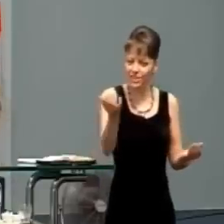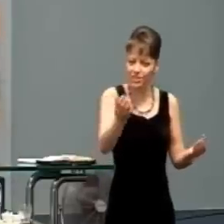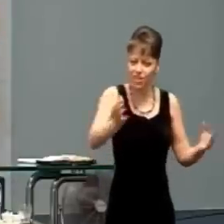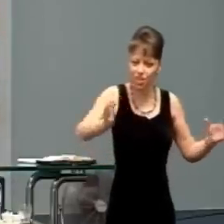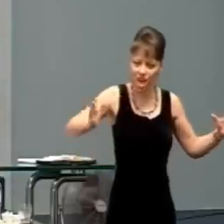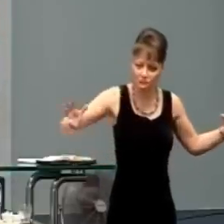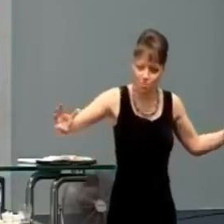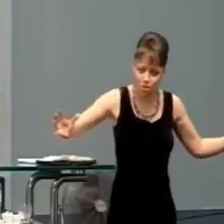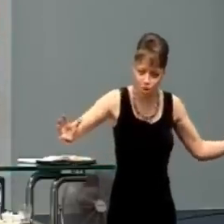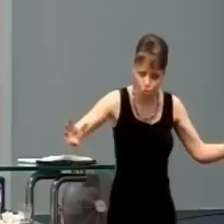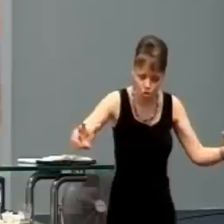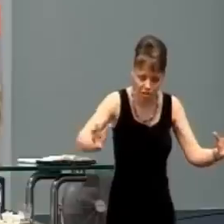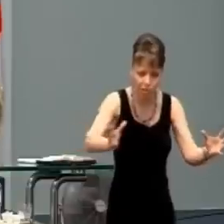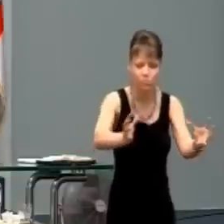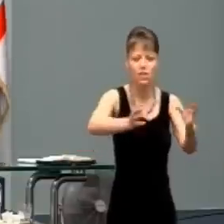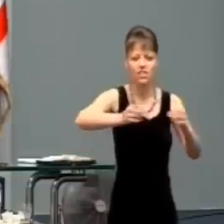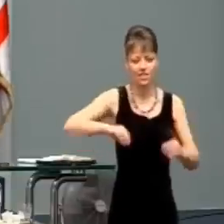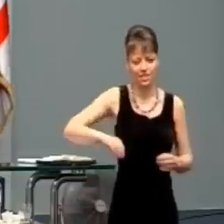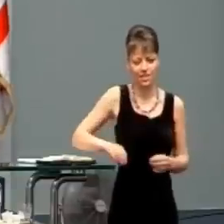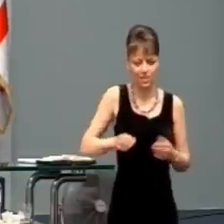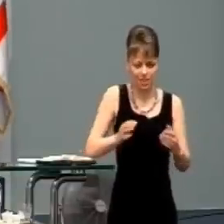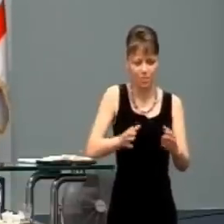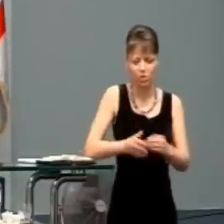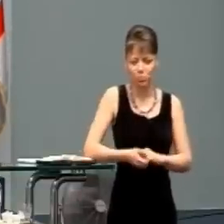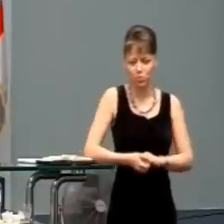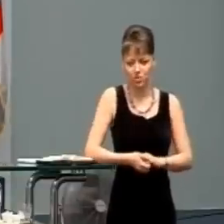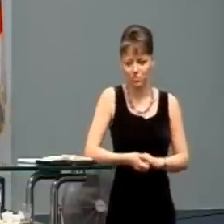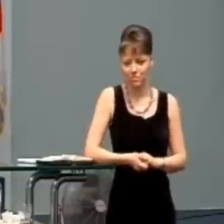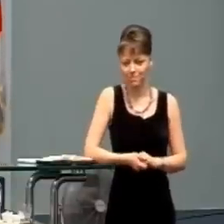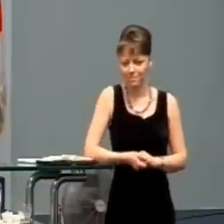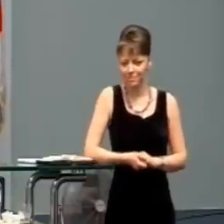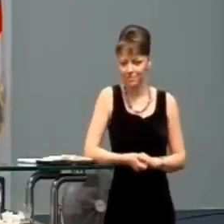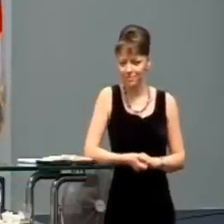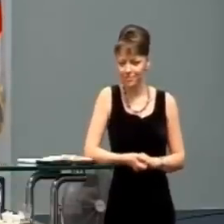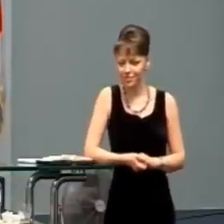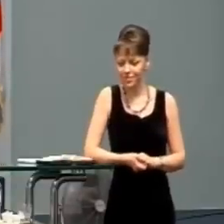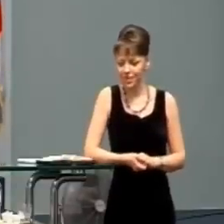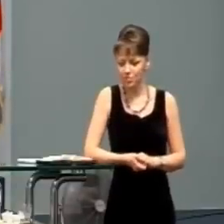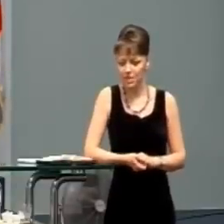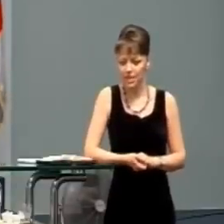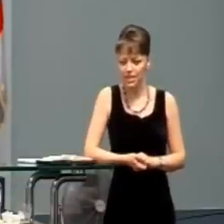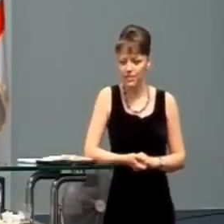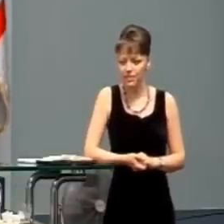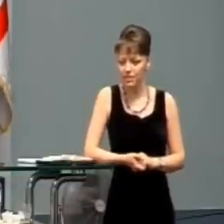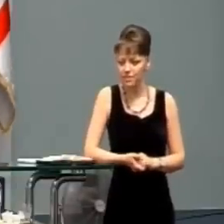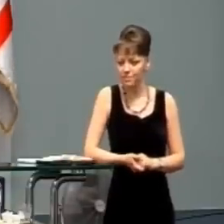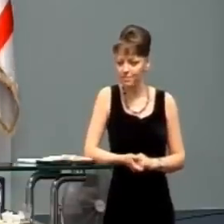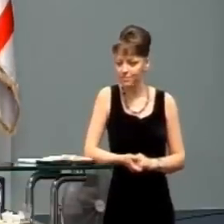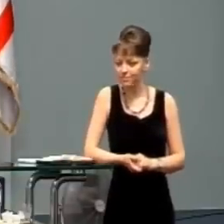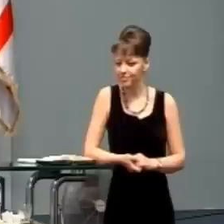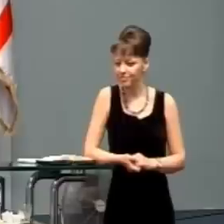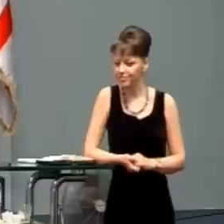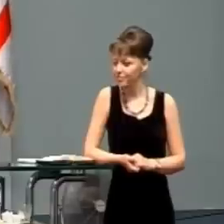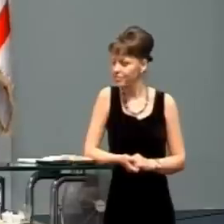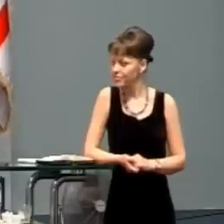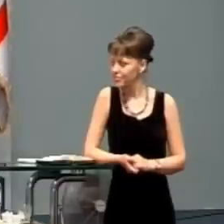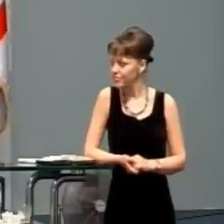toto sú všetko veci, ktoré prídu zároveň s ním. Biblia hovorí,